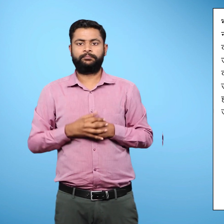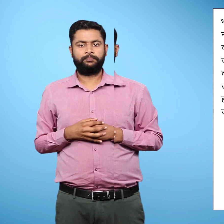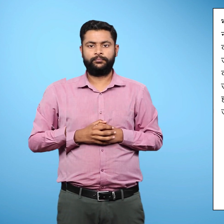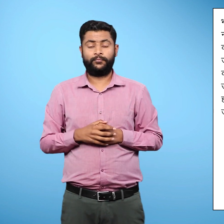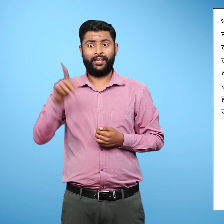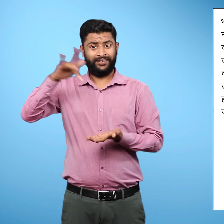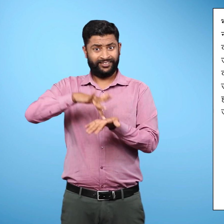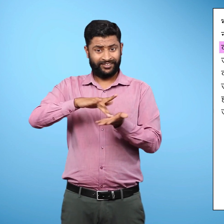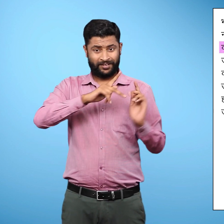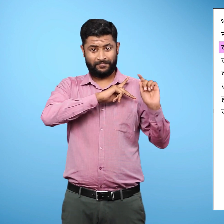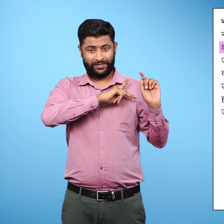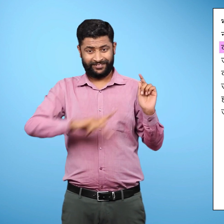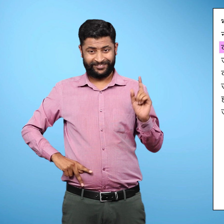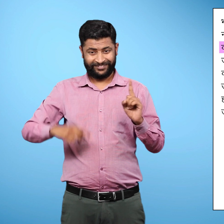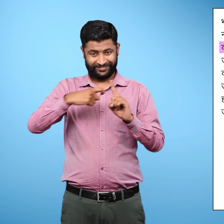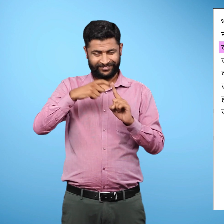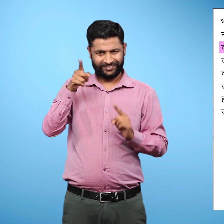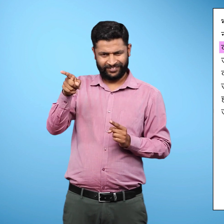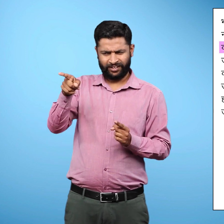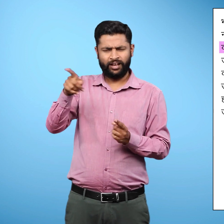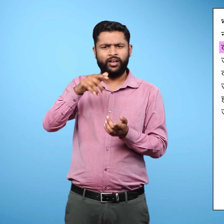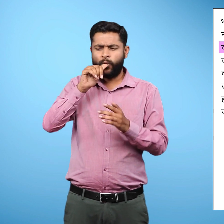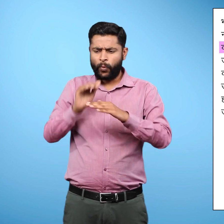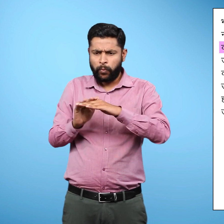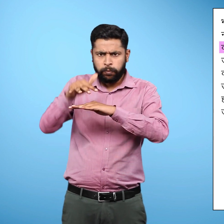तथा करनाटक में जोग जल प्रपात।